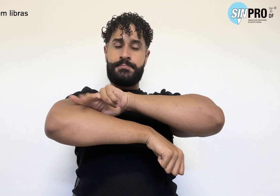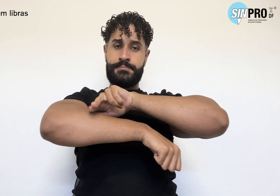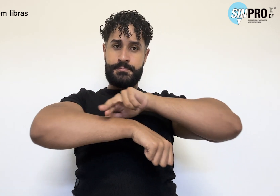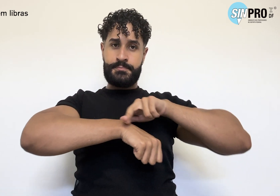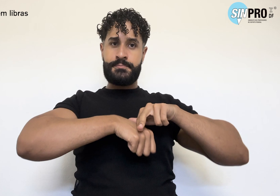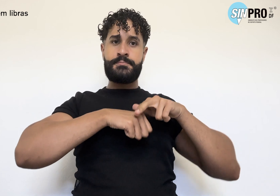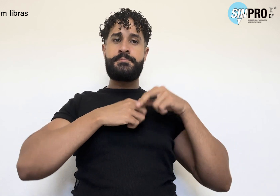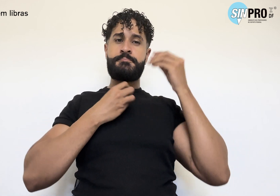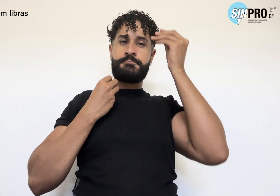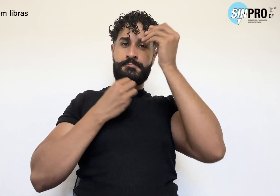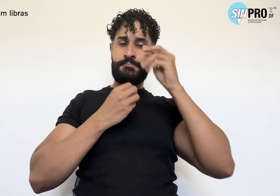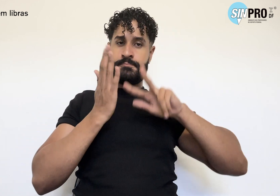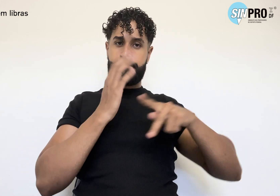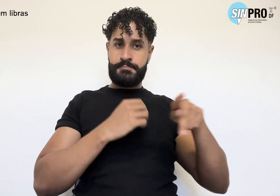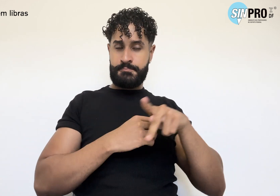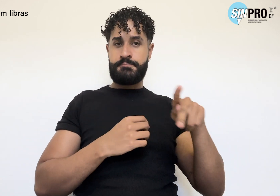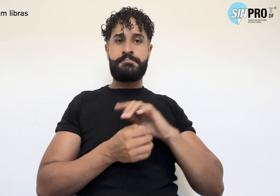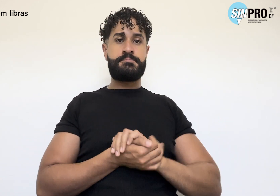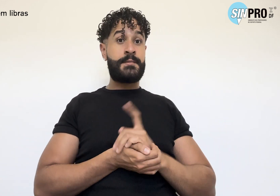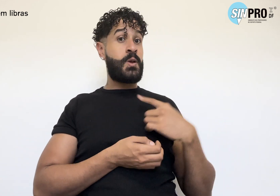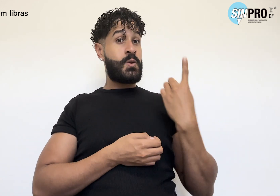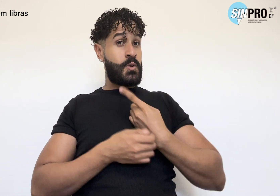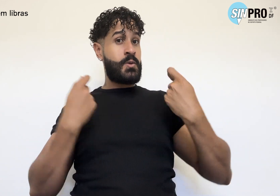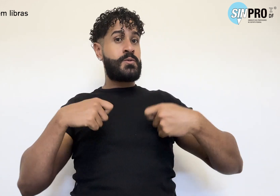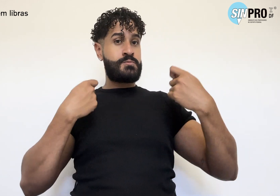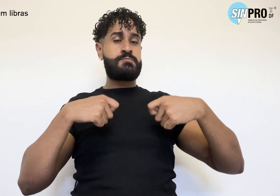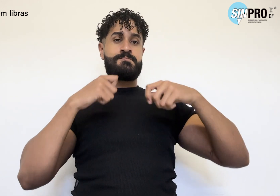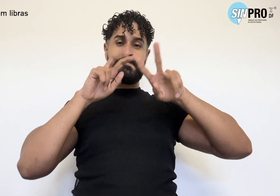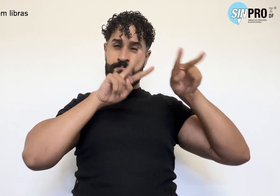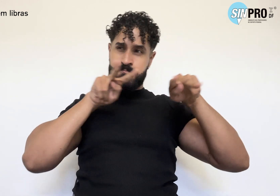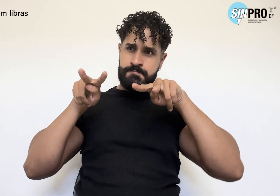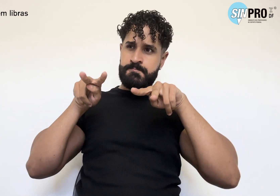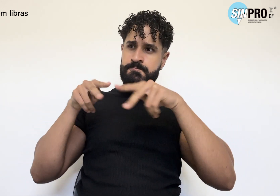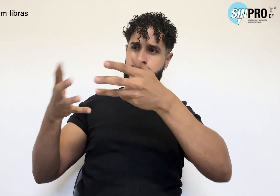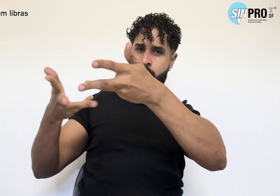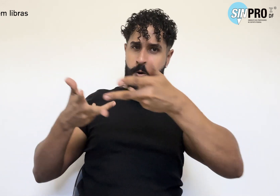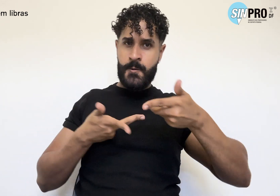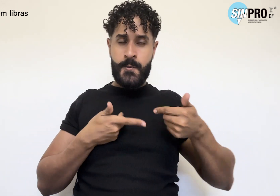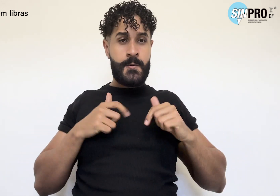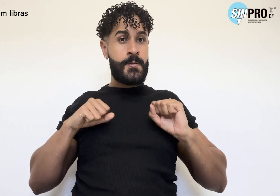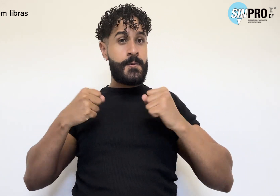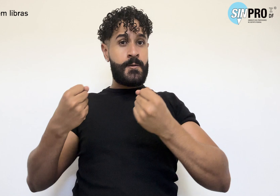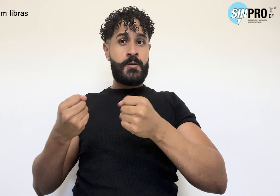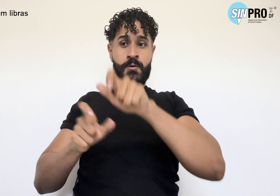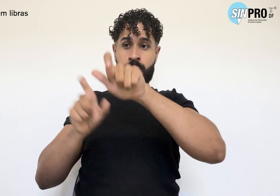Simpro. Precisamos olhar, acolher e defender os educadores e